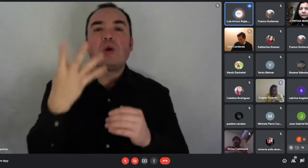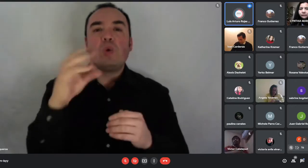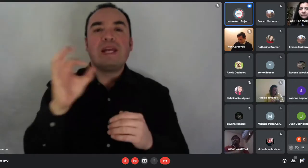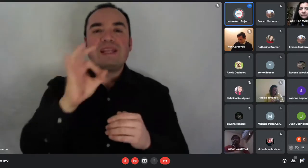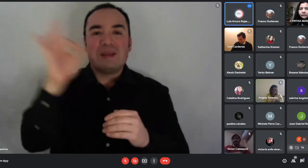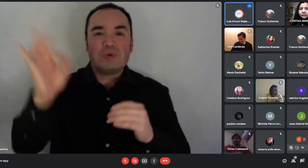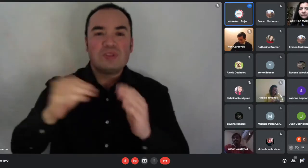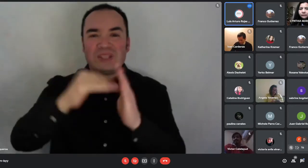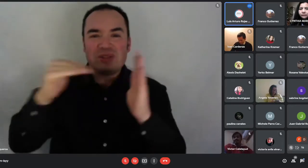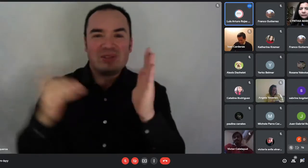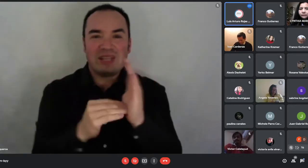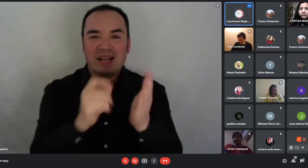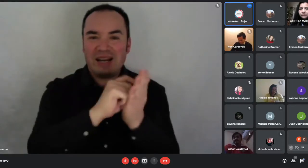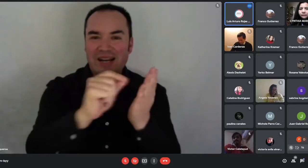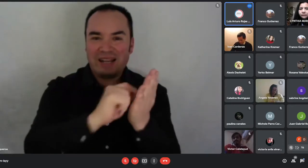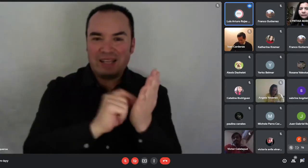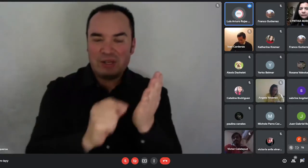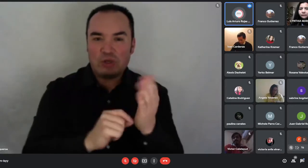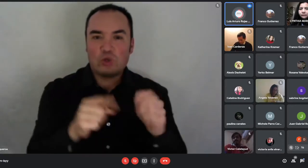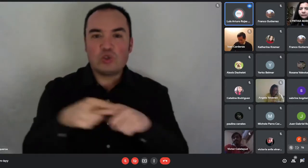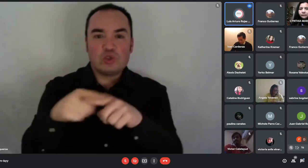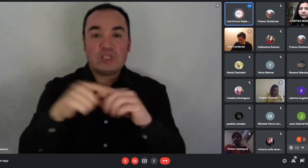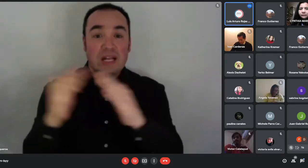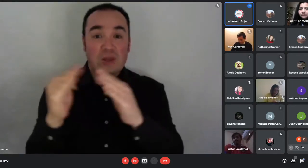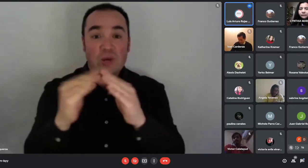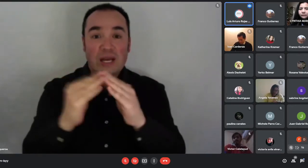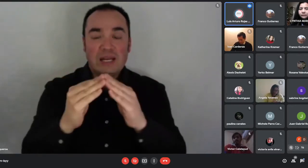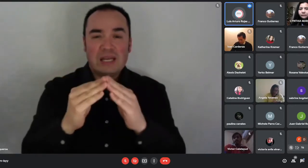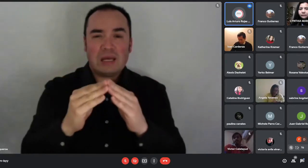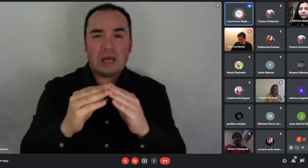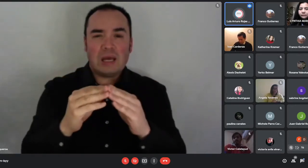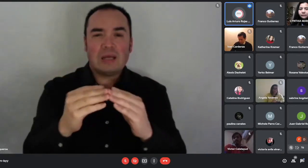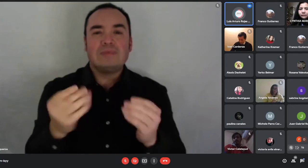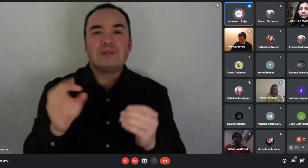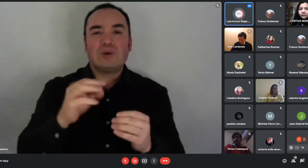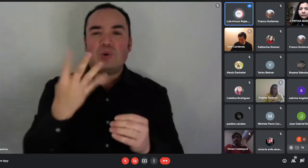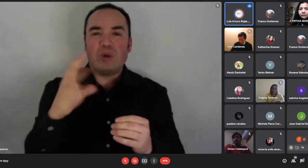tanto, si alguien quiere postular al Fondo Solidario de DS-49,